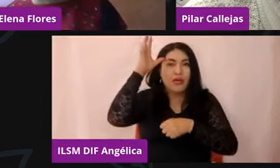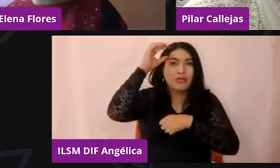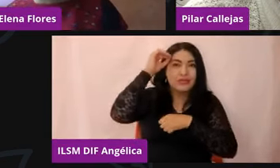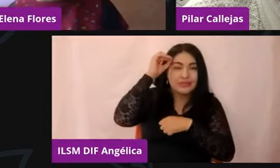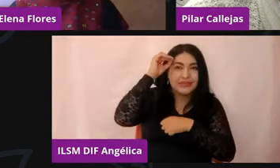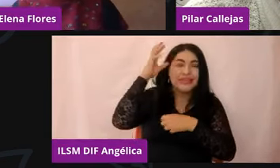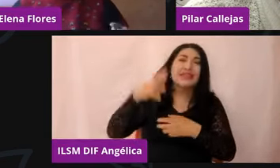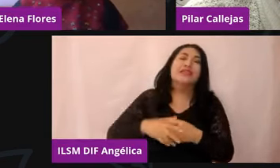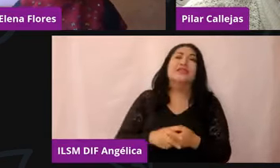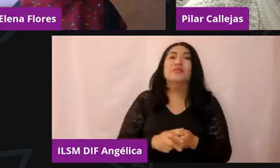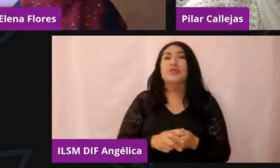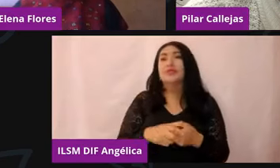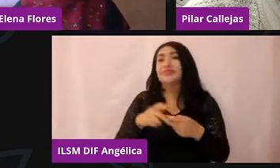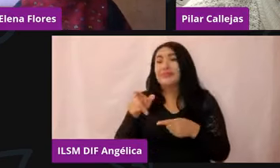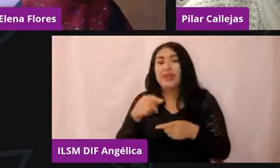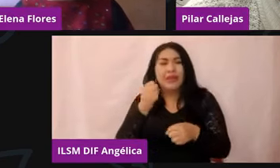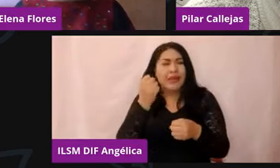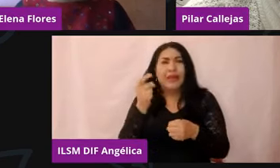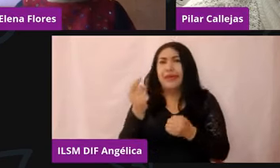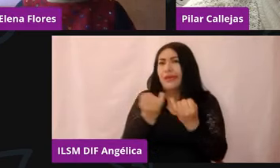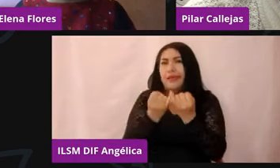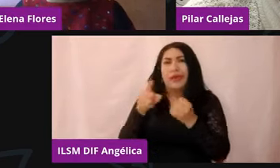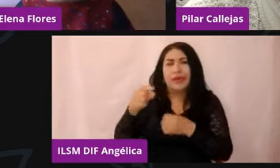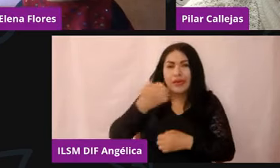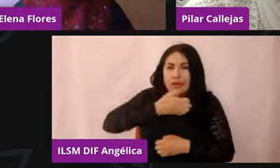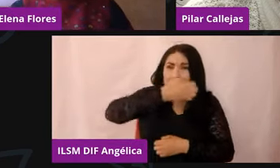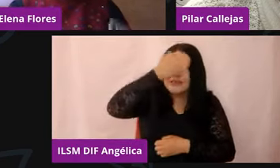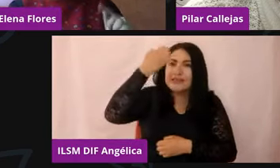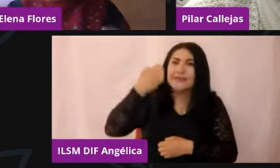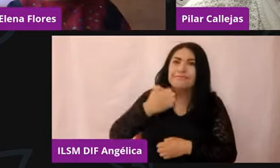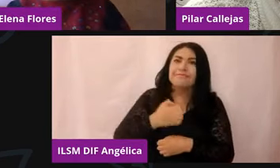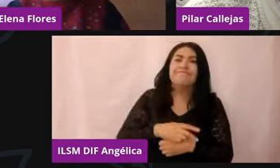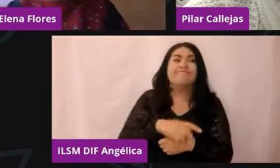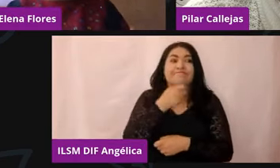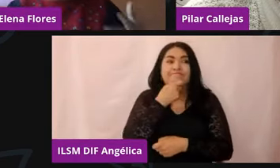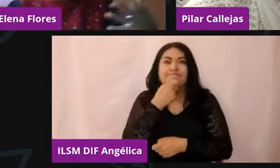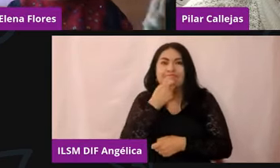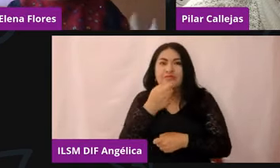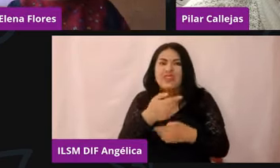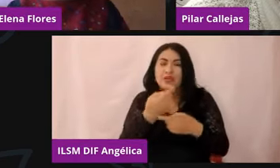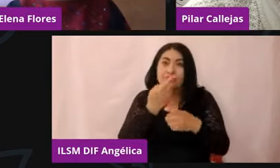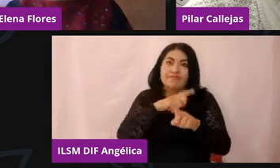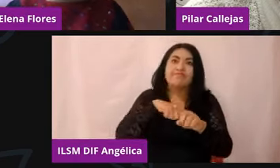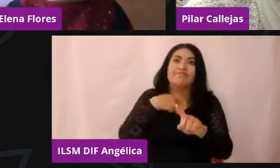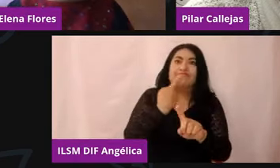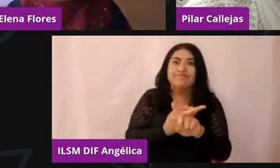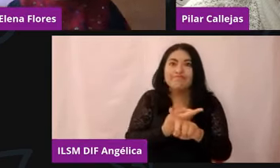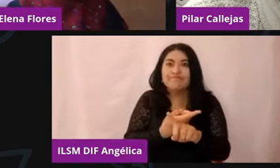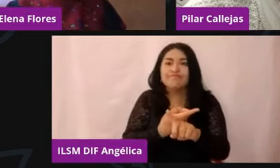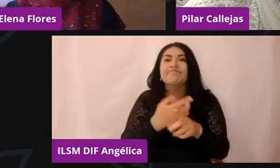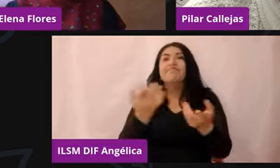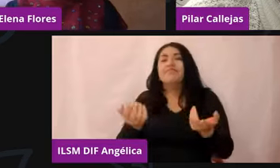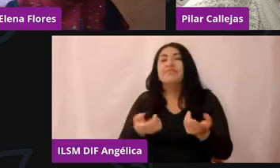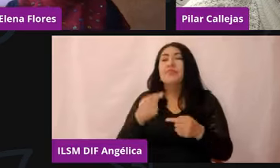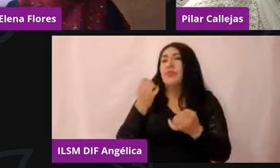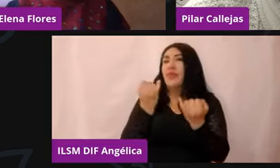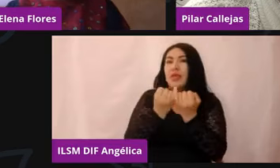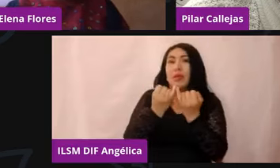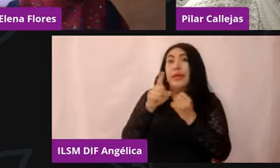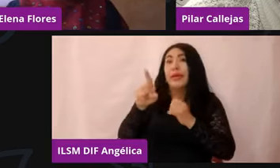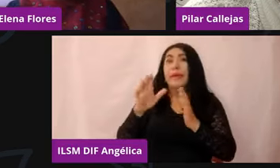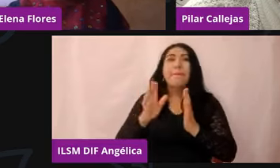área infantil, detección y prevención de abuso infantil, así como en el manual participó ella como